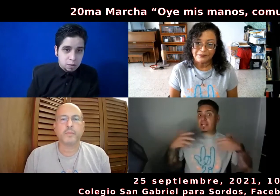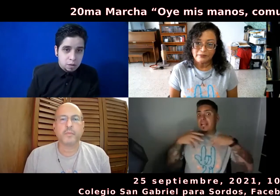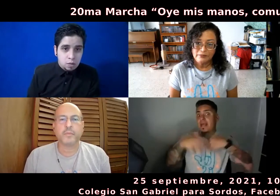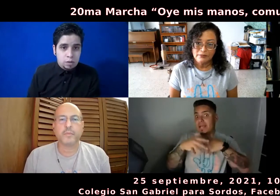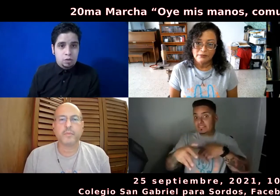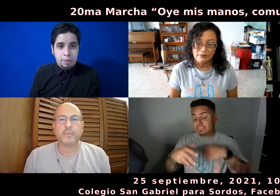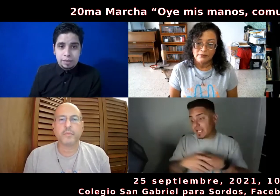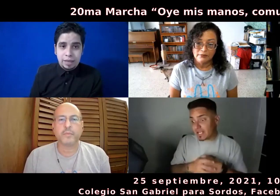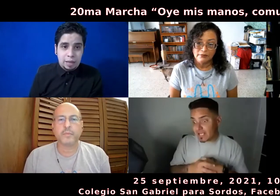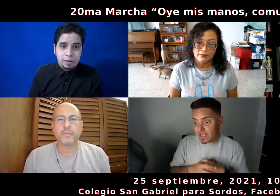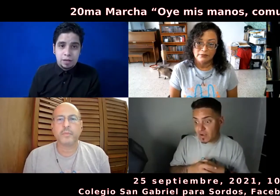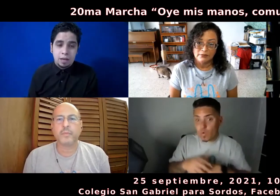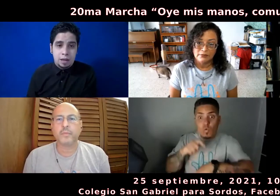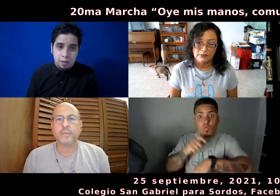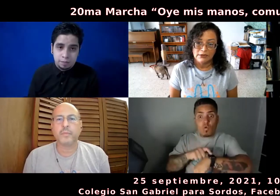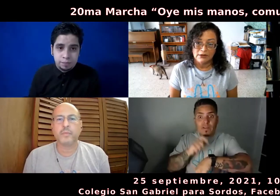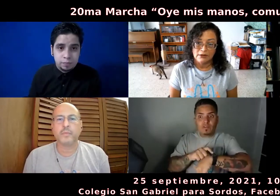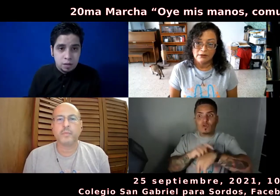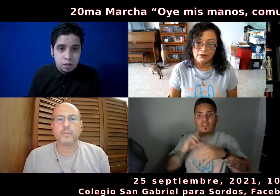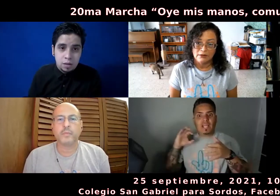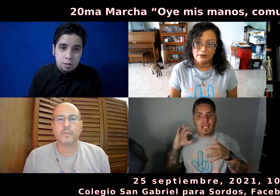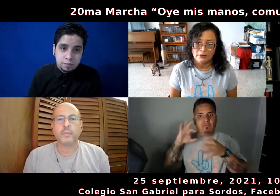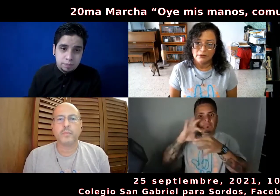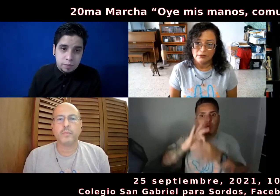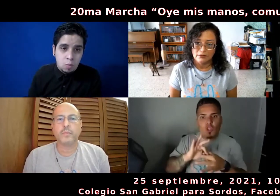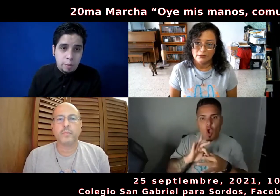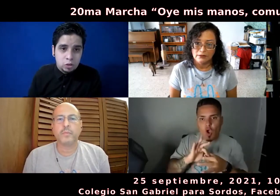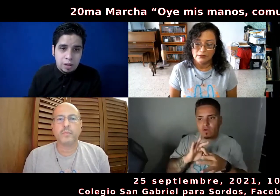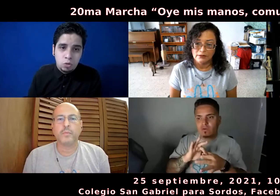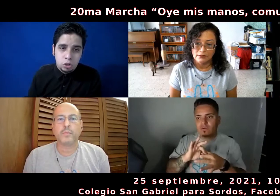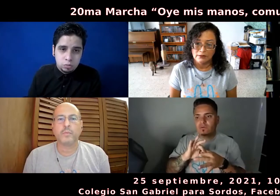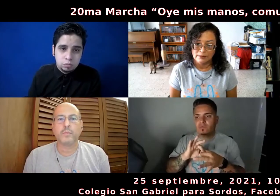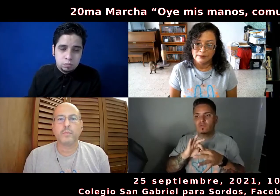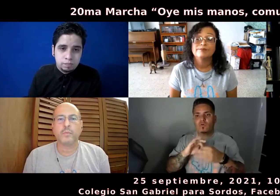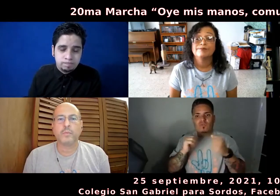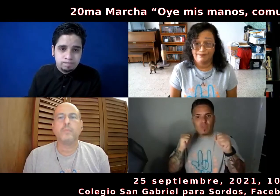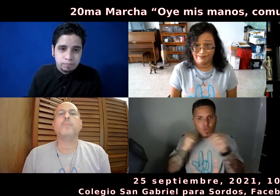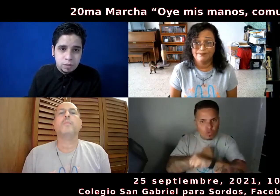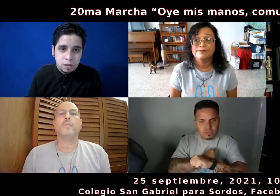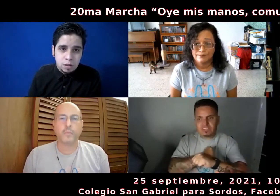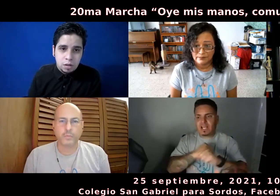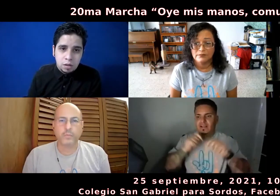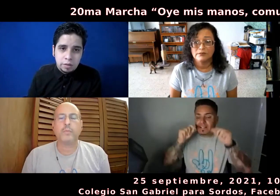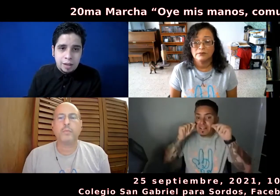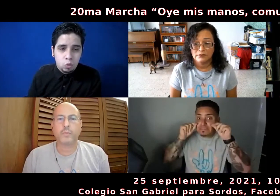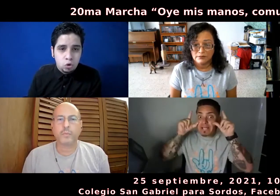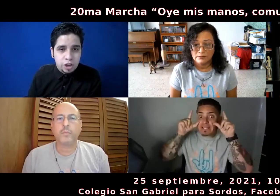Bueno, realmente esta marcha es un momento de la unión, de lucha,